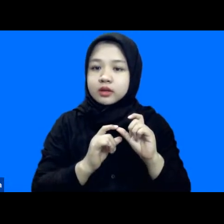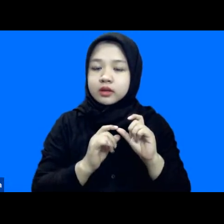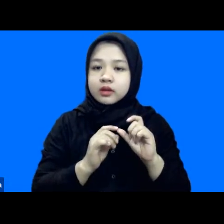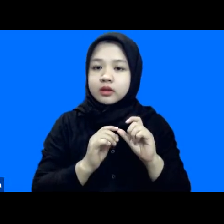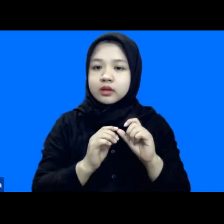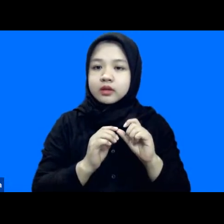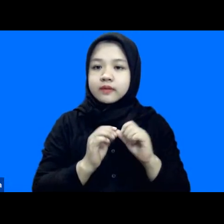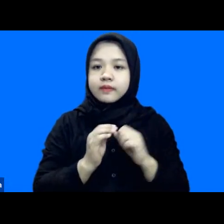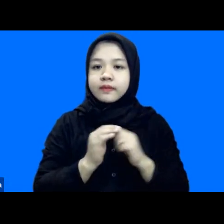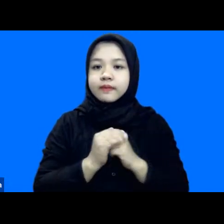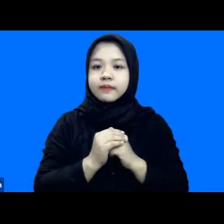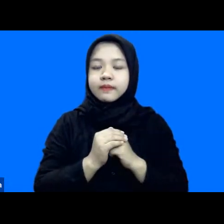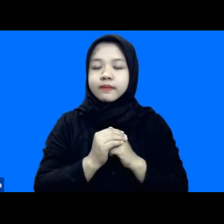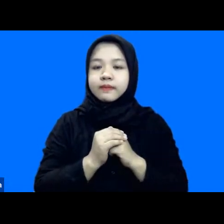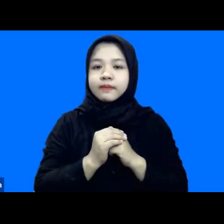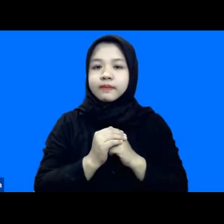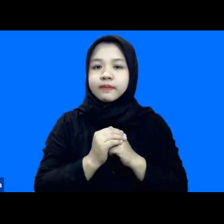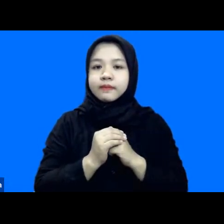jadi